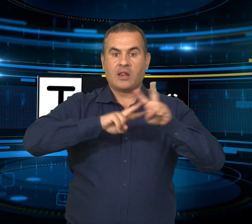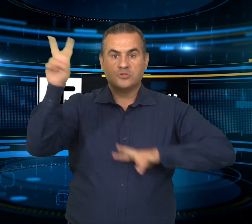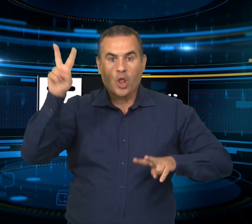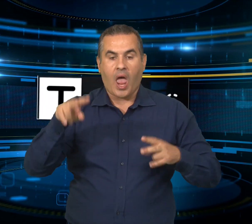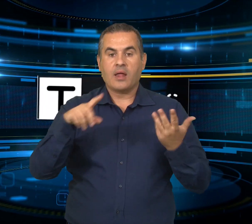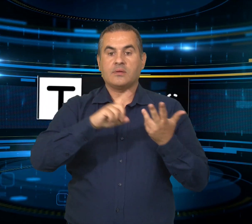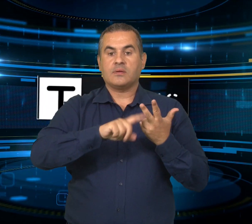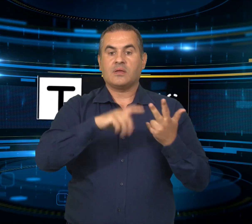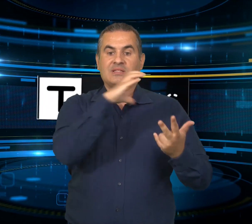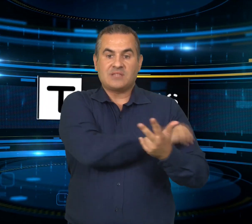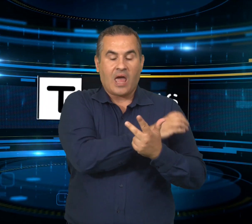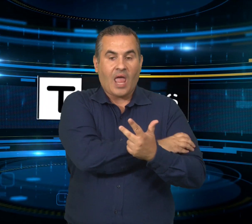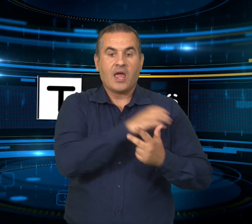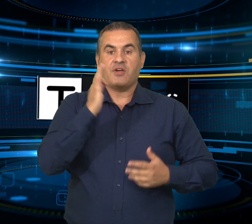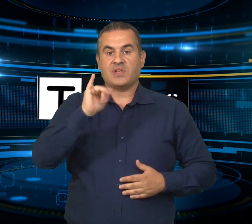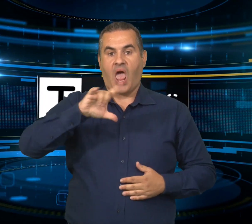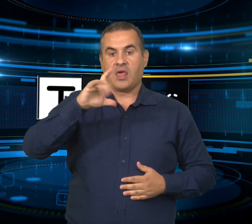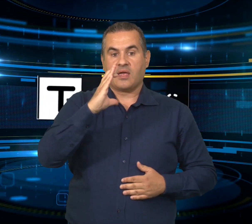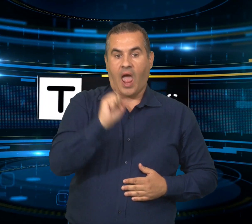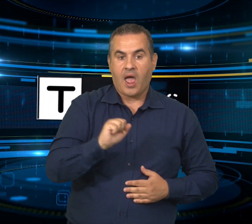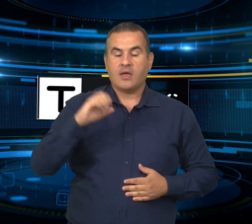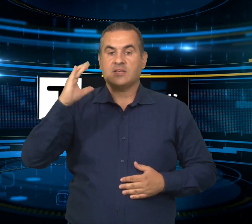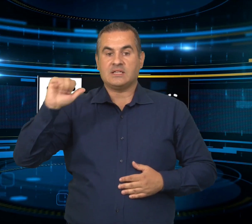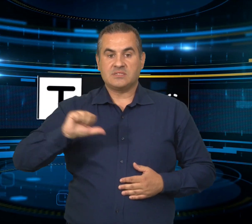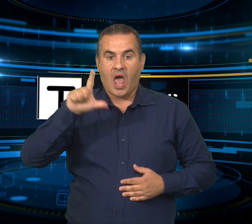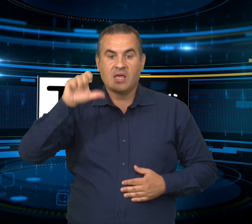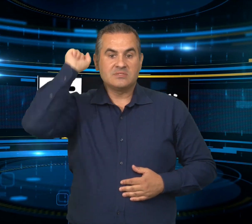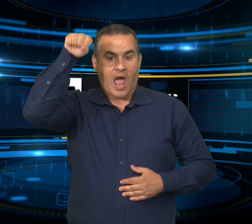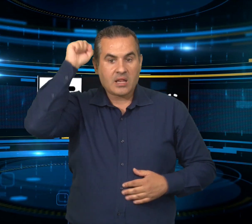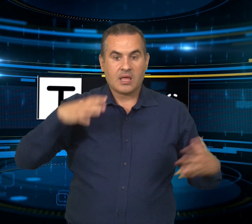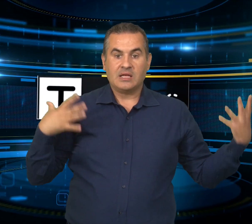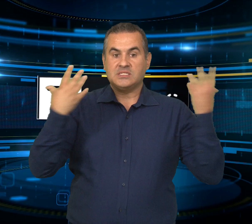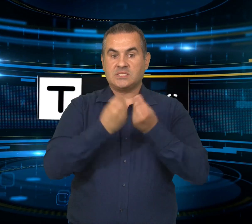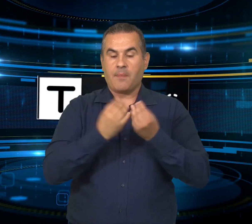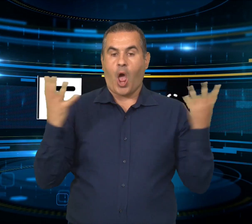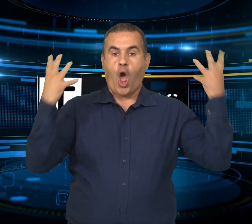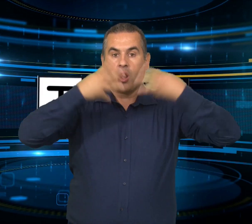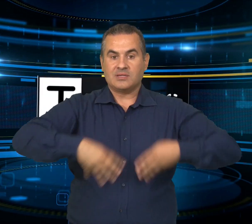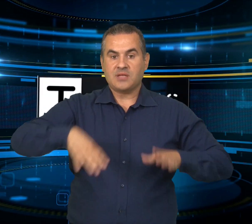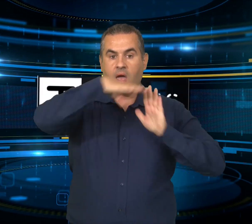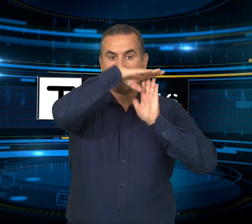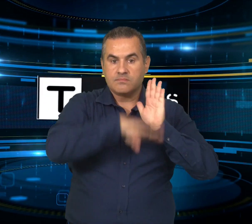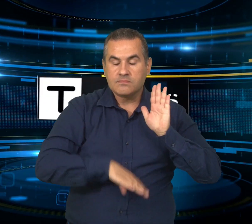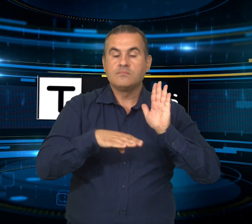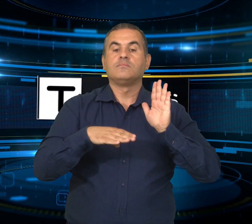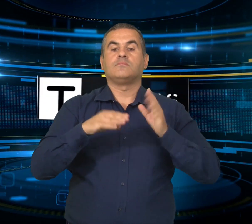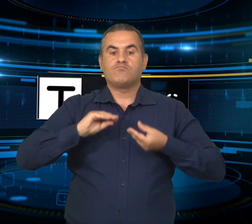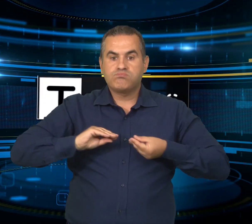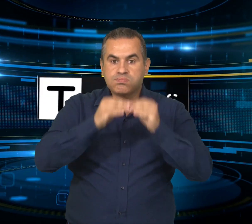stamattina nei locali dell'Exma Un tema quello della rigenerazione ampia e trasversale che non solo ha a che fare con l'urbanistica ma mette in primo piano il